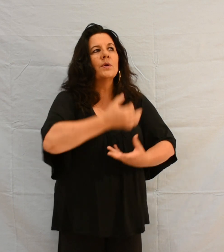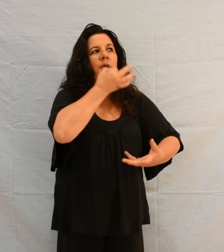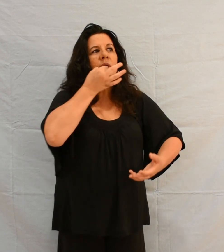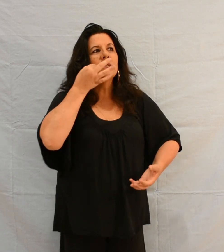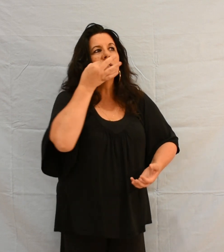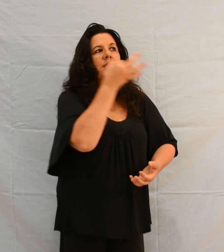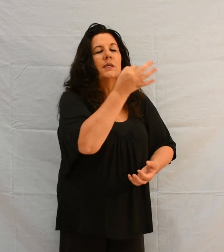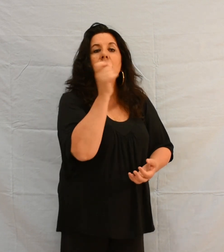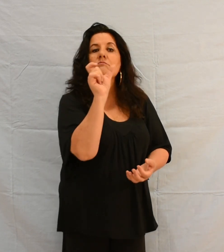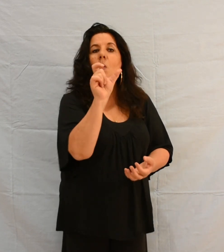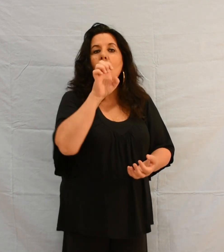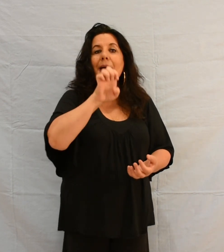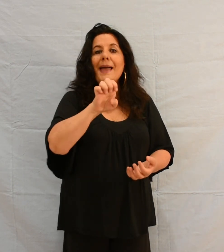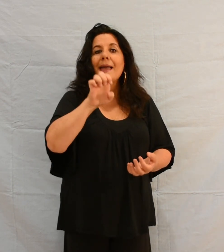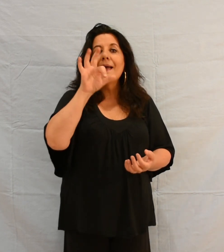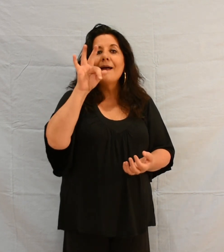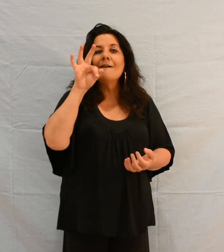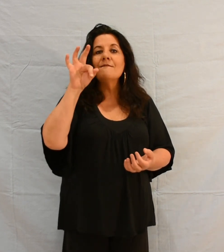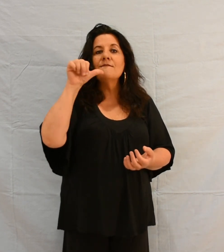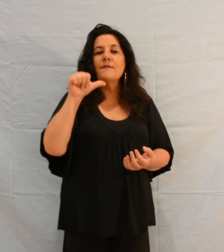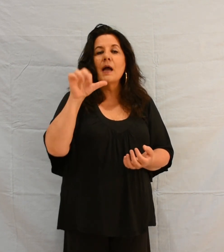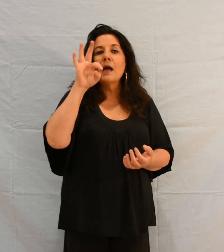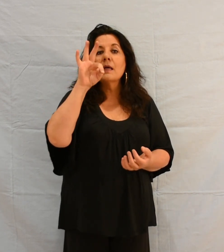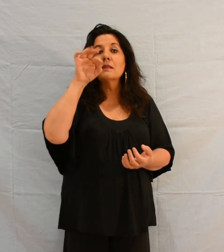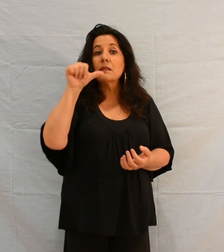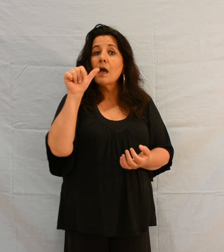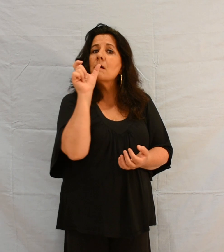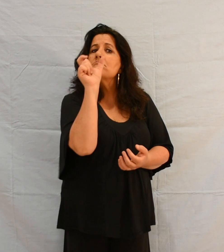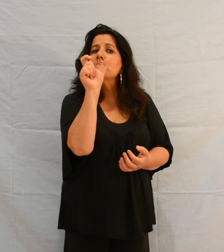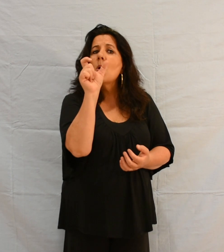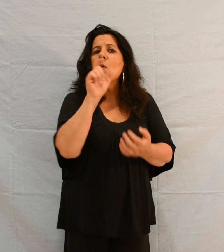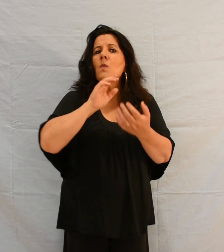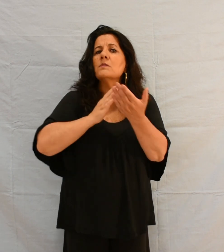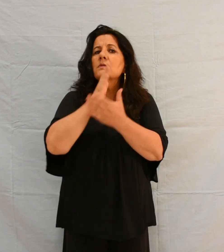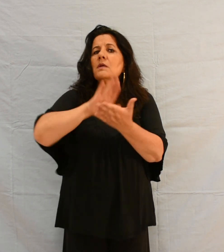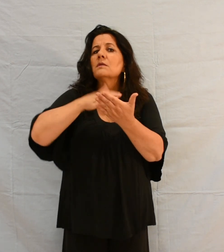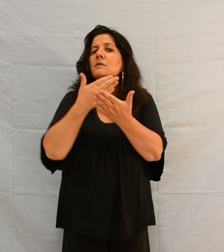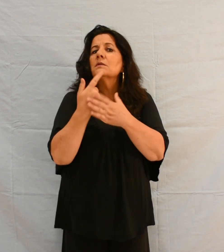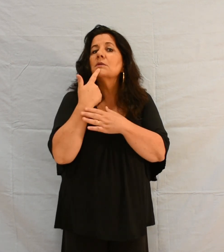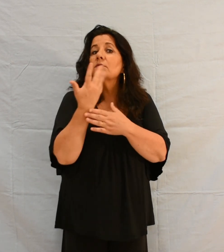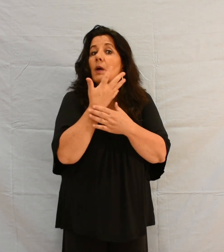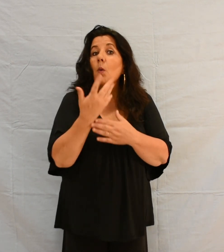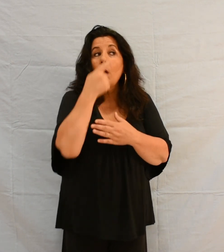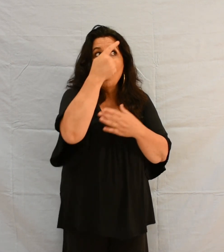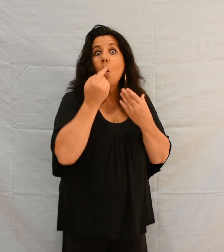c'est-à-dire « Ouvre-toi ». Ses oreilles s'ouvrirent, sa langue se délia,